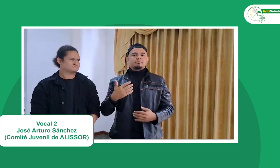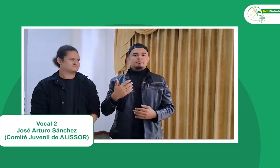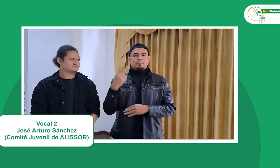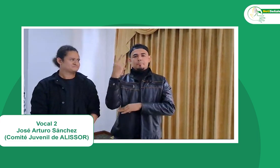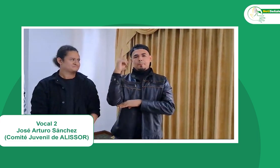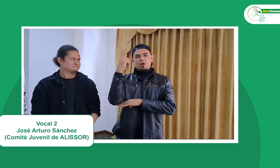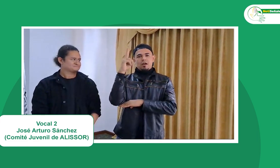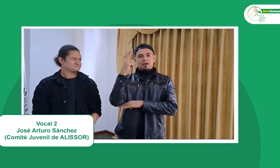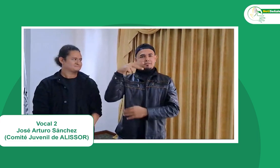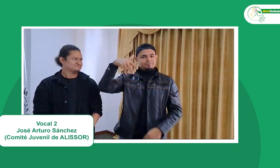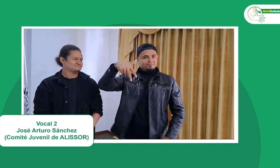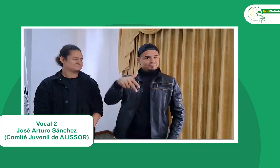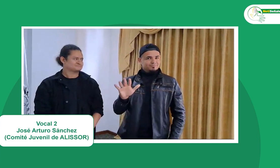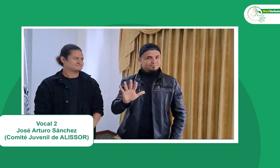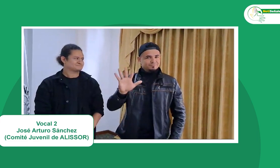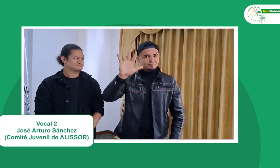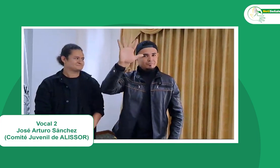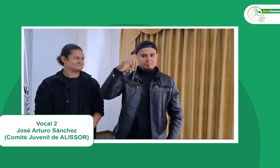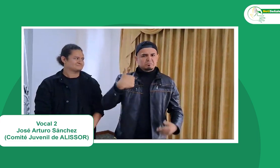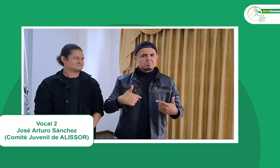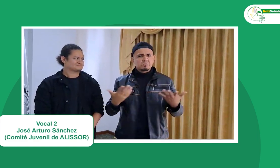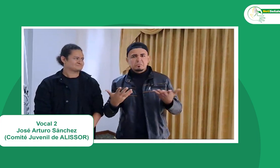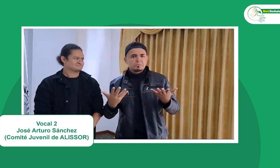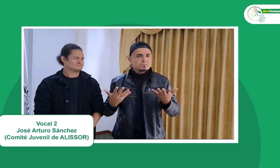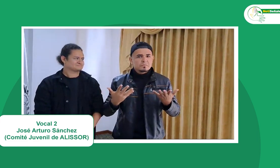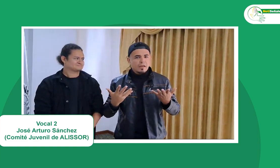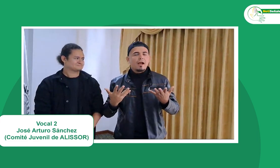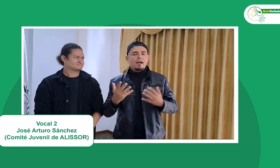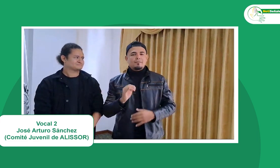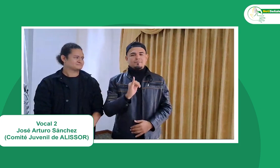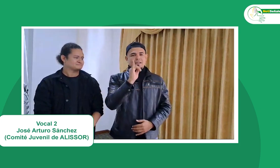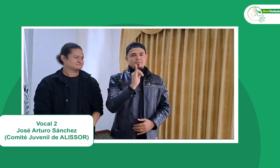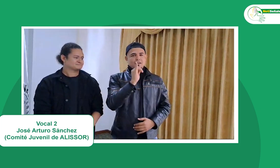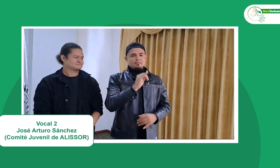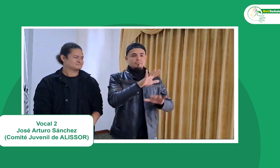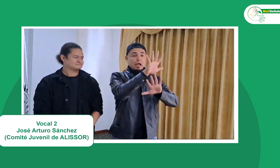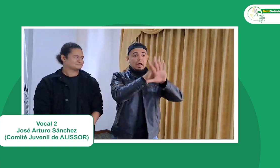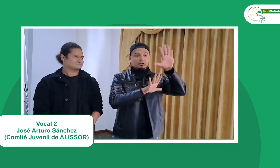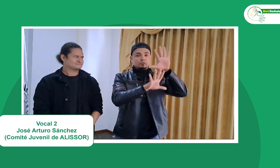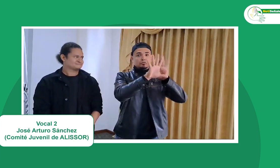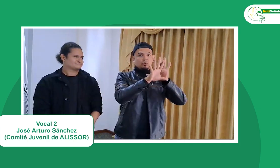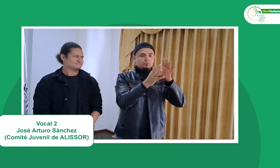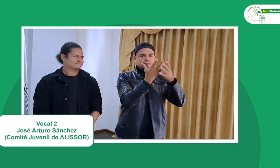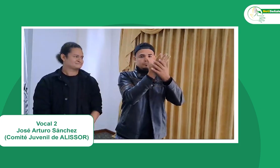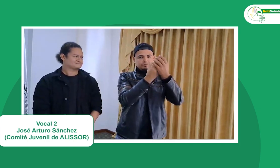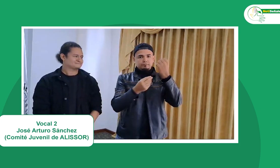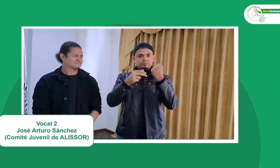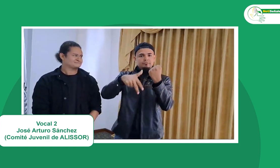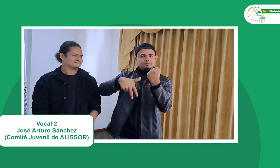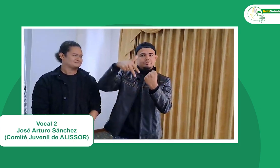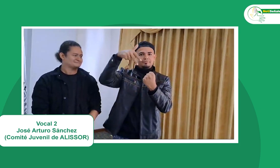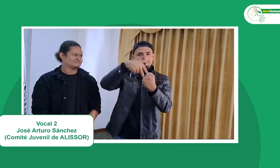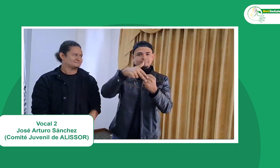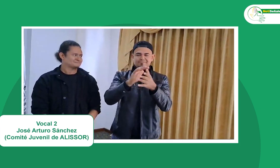CNJS, soy de Ibagué y pertenezco al Comité de Jóvenes de Alizor.